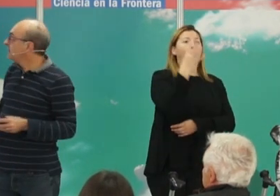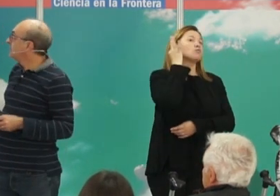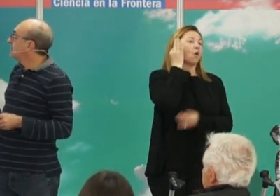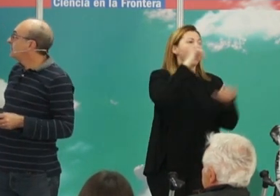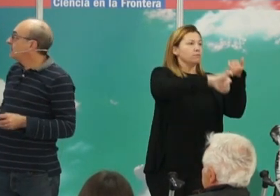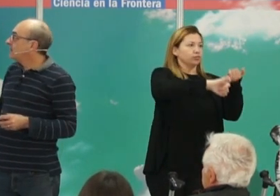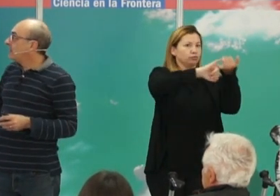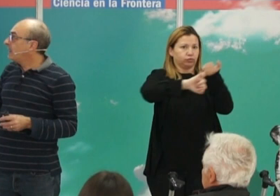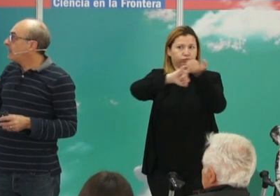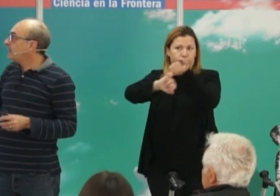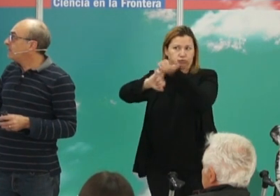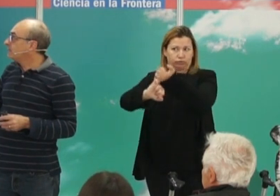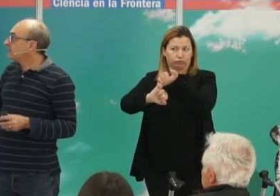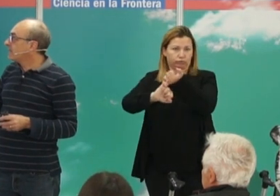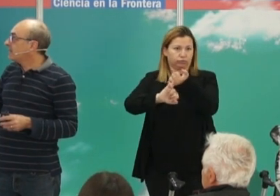¿eh?